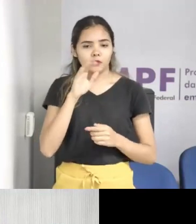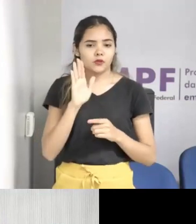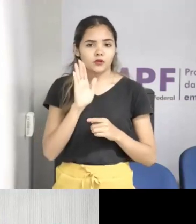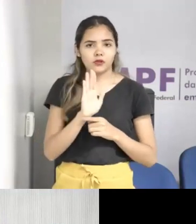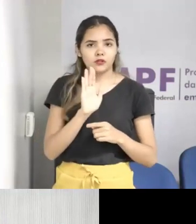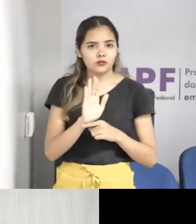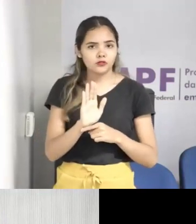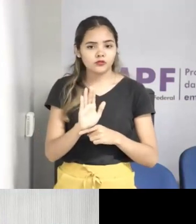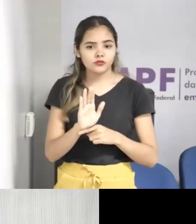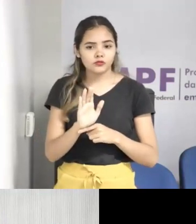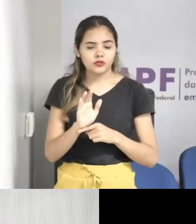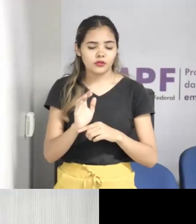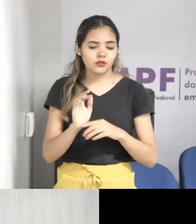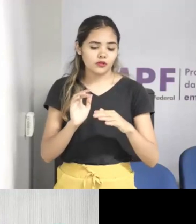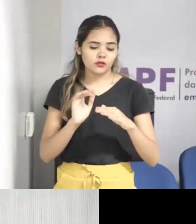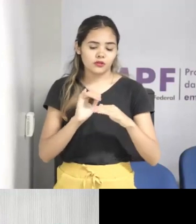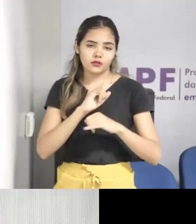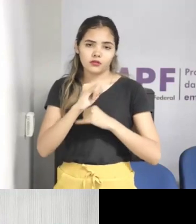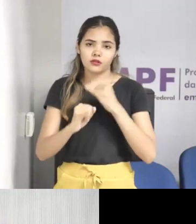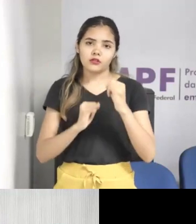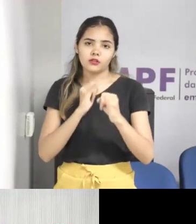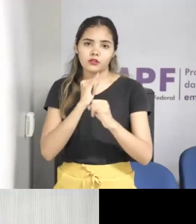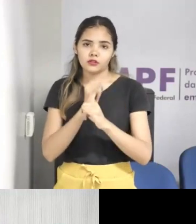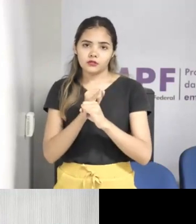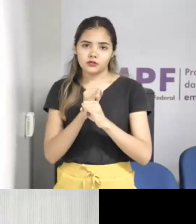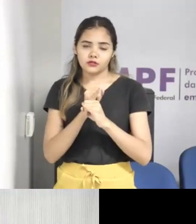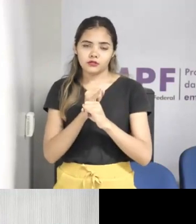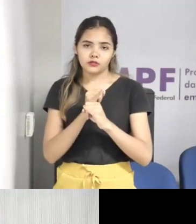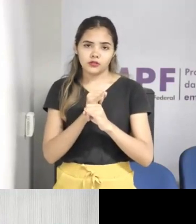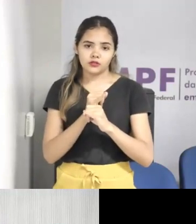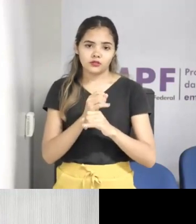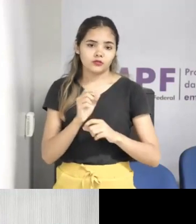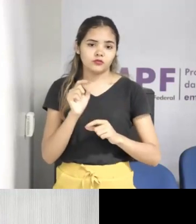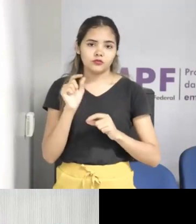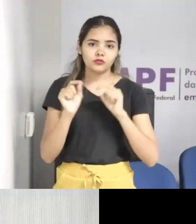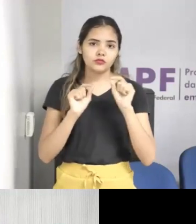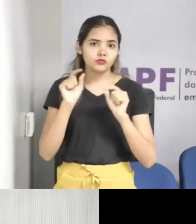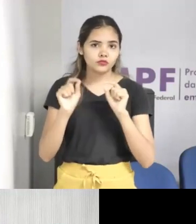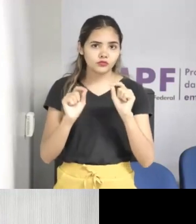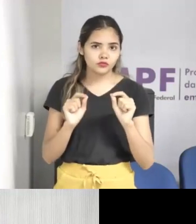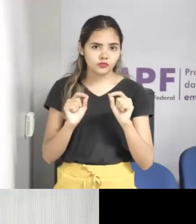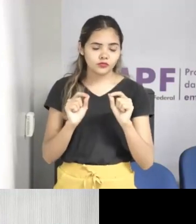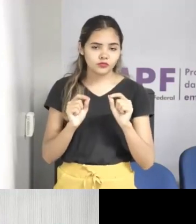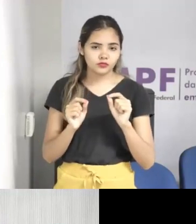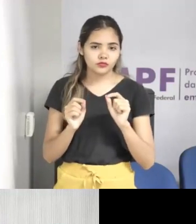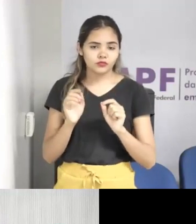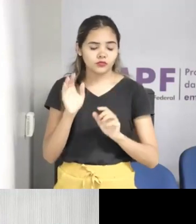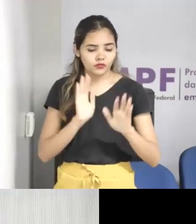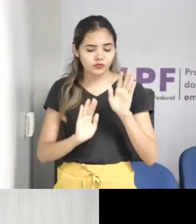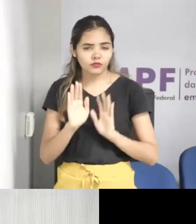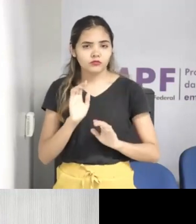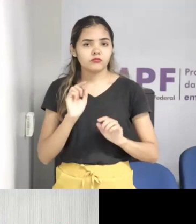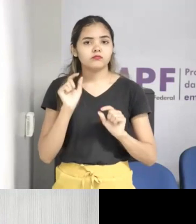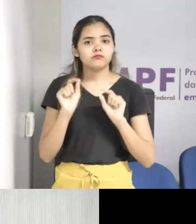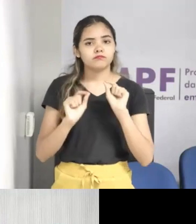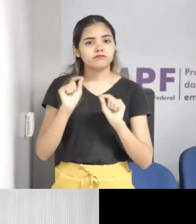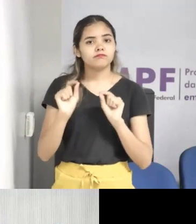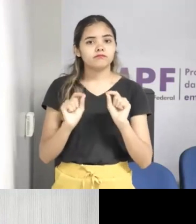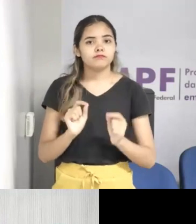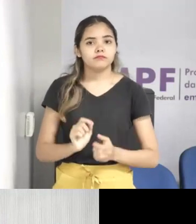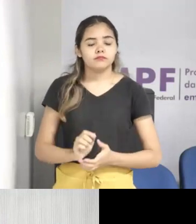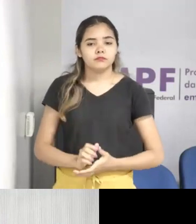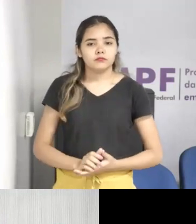sociais especificamente, por crianças e adolescentes? Então, que cuidados, né? Nós, enquanto